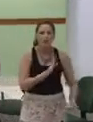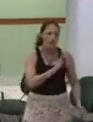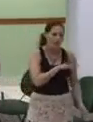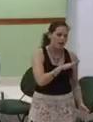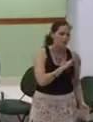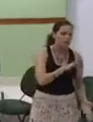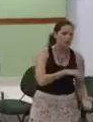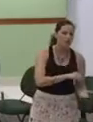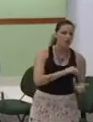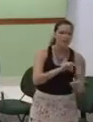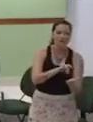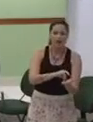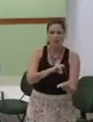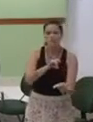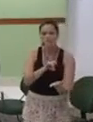É de coração